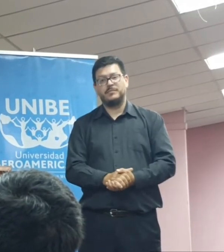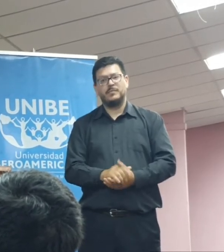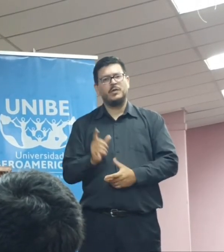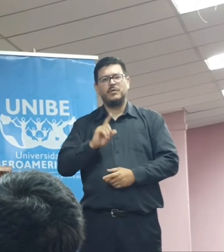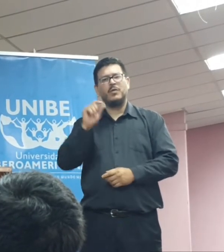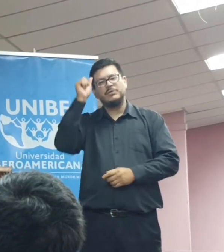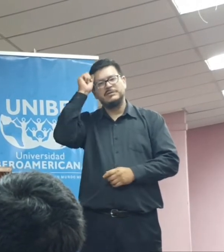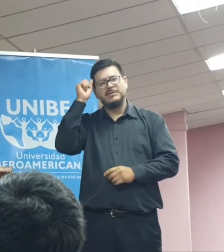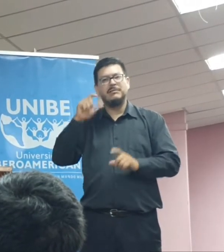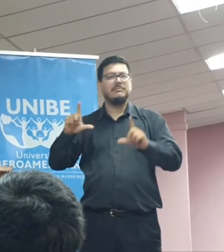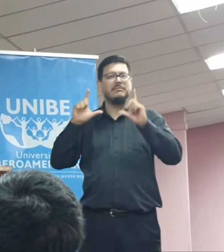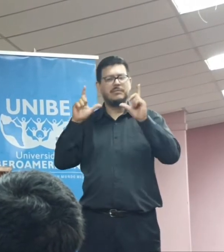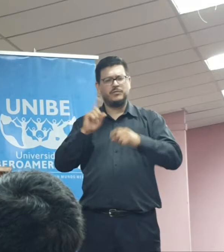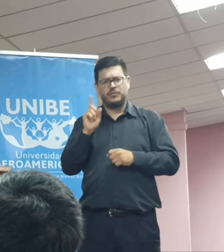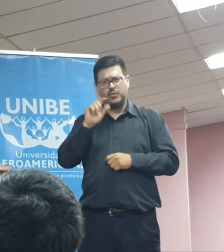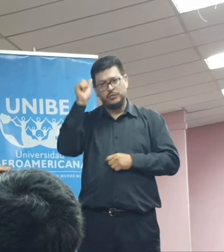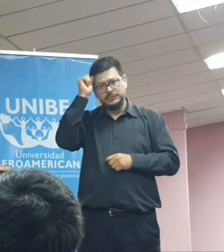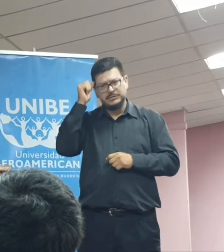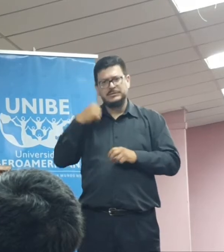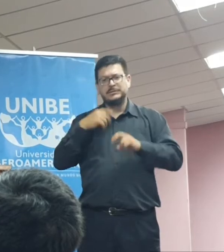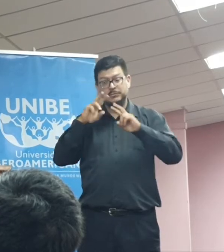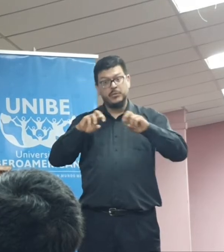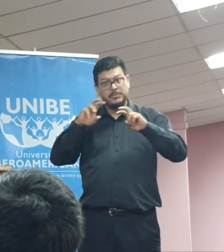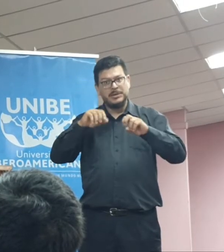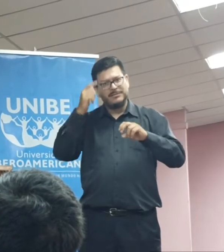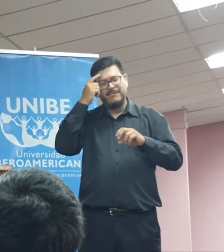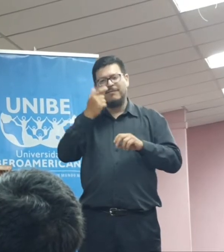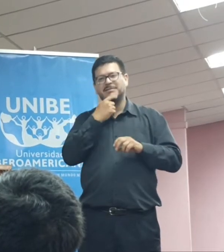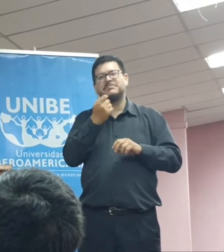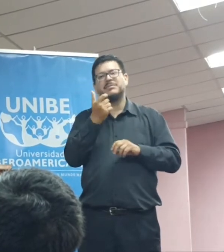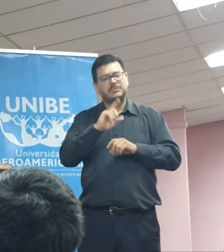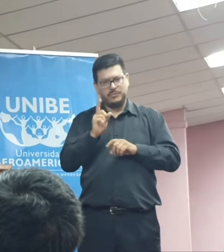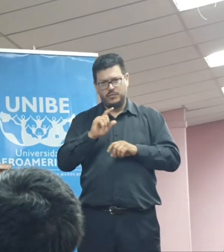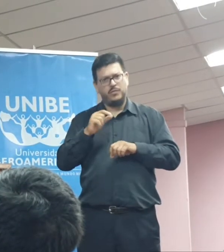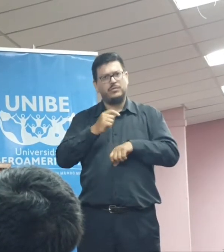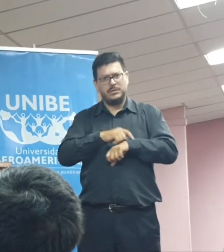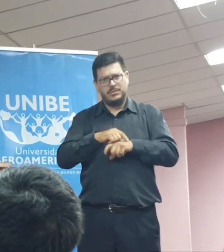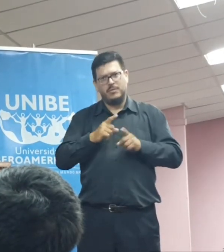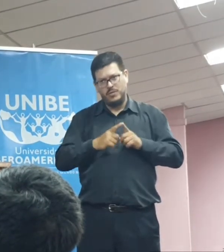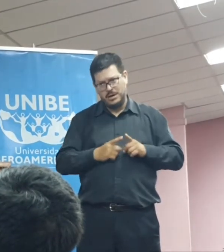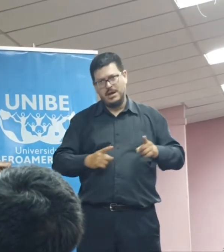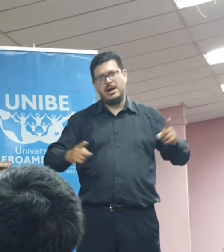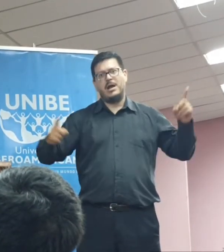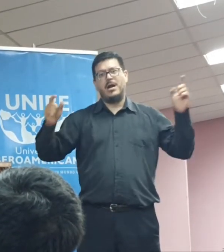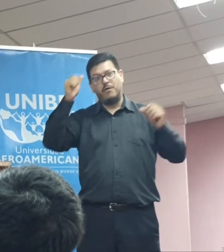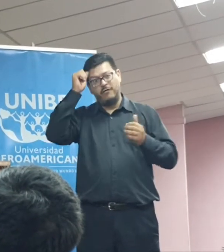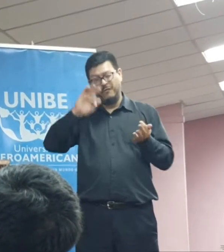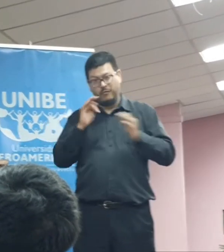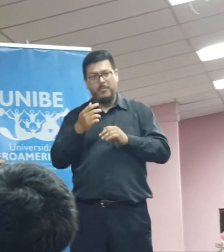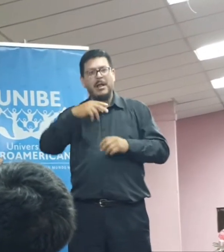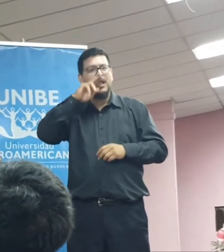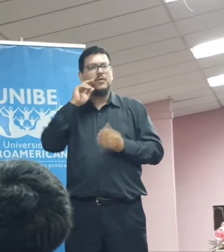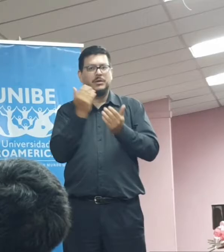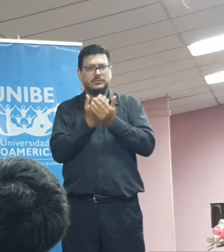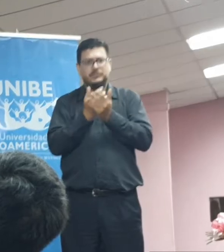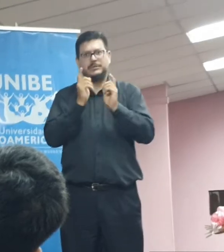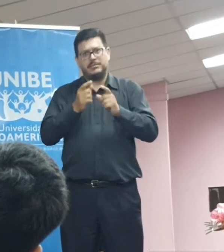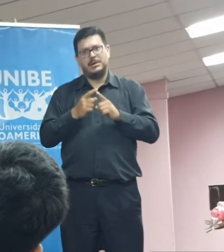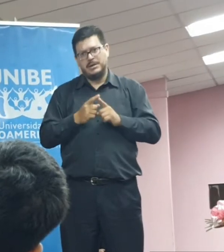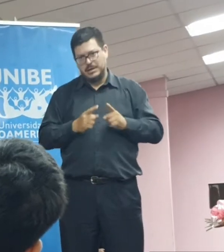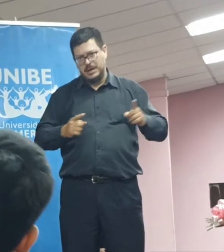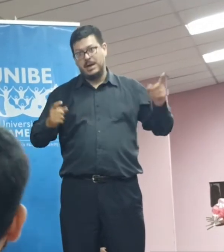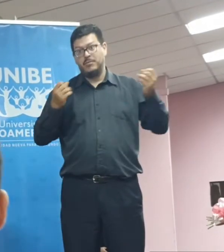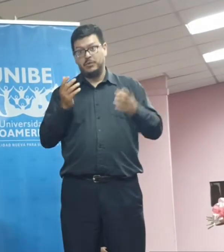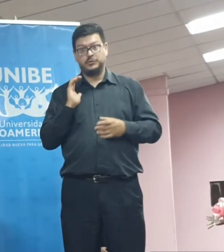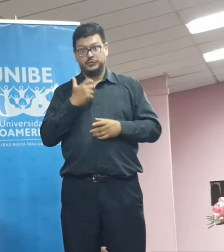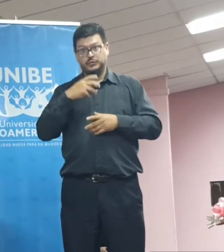populismo, porque la investigación es de largo alcance, como la educación. Pero sí podemos asegurar, los que